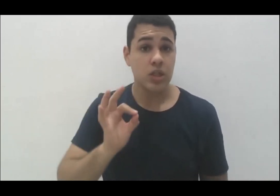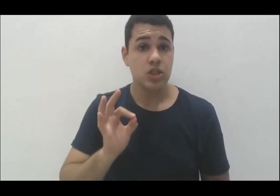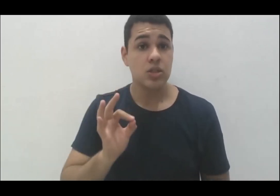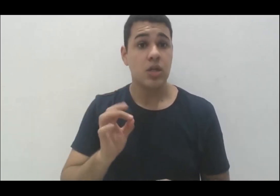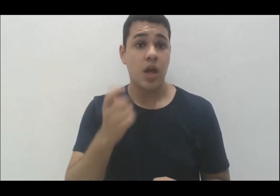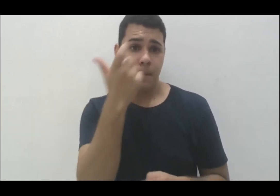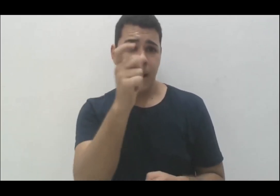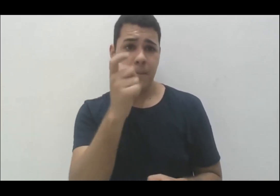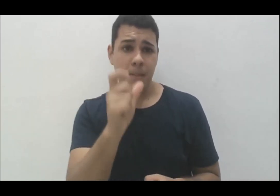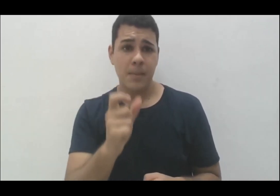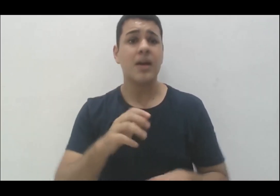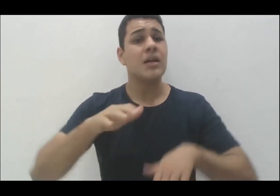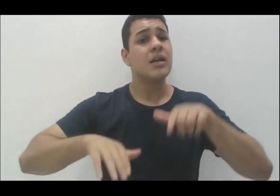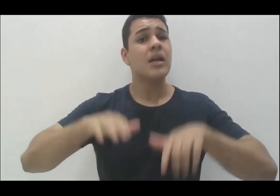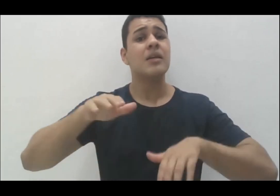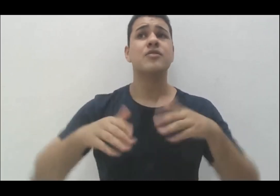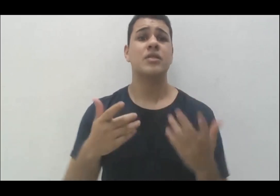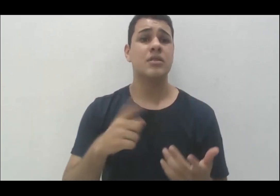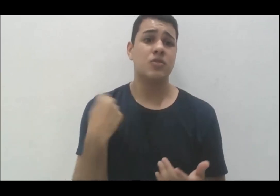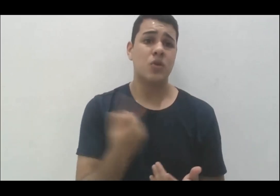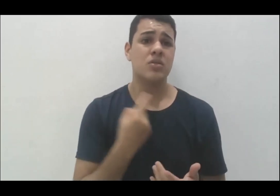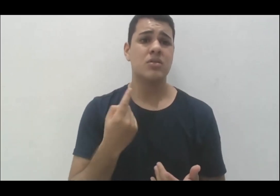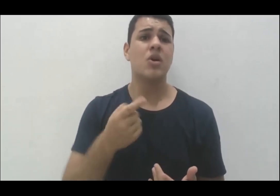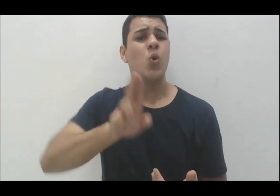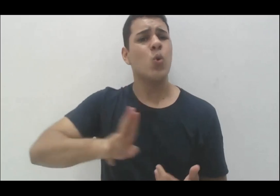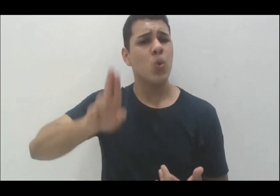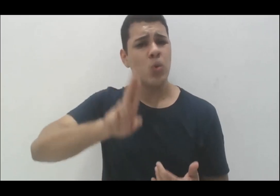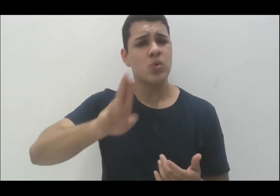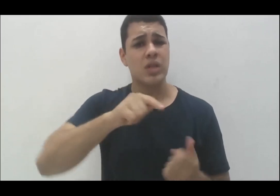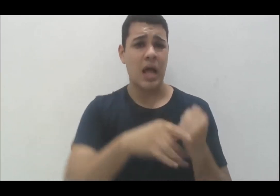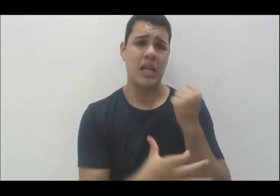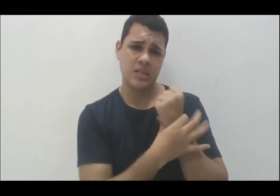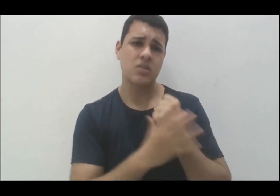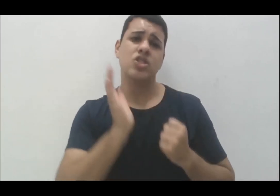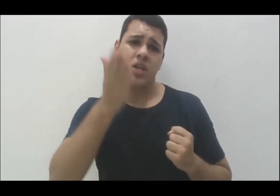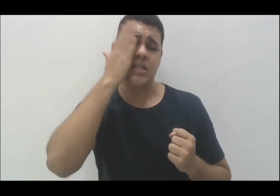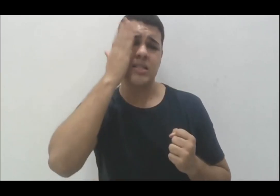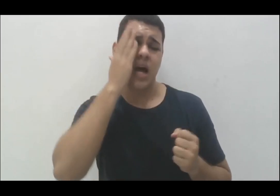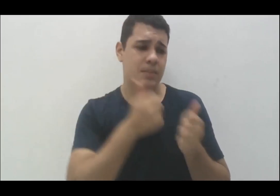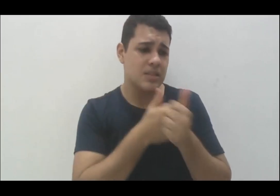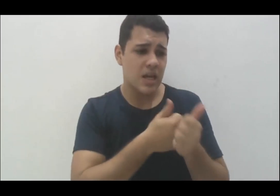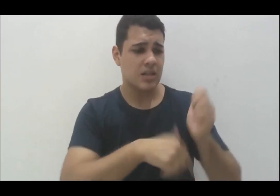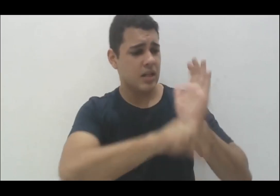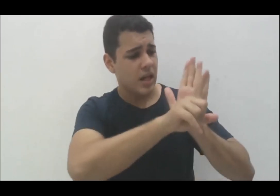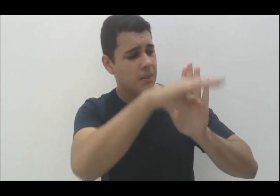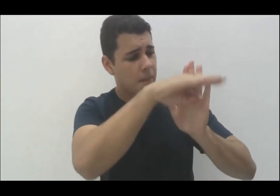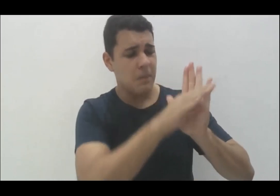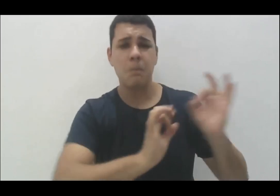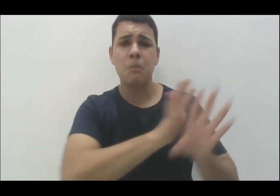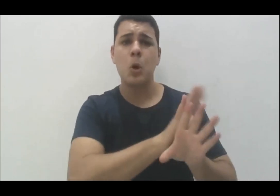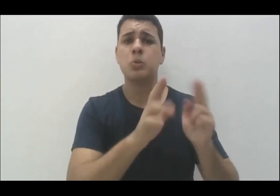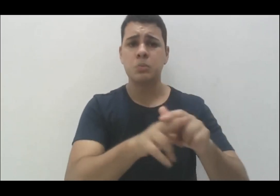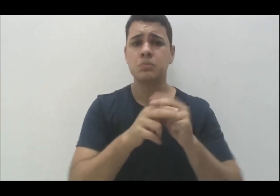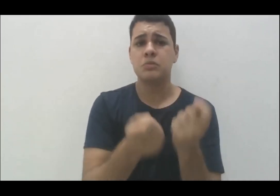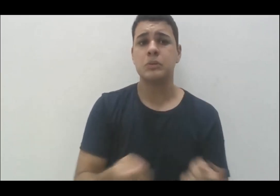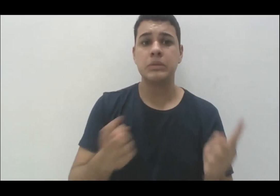gente colocava e que para nós eram termos que são usados na legislação, a gente segue a legislação, então assim, é essa